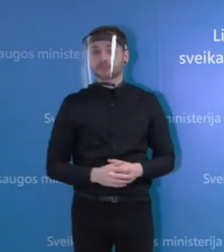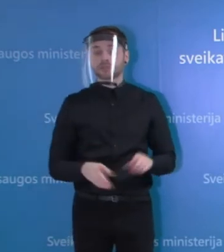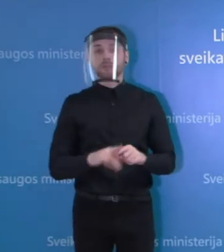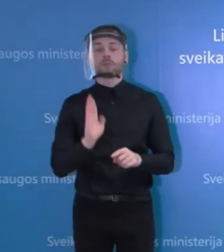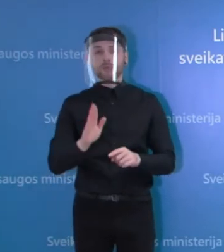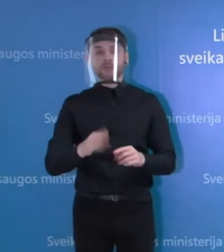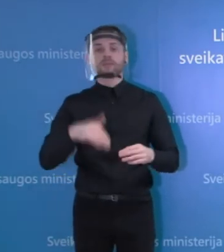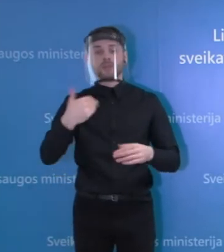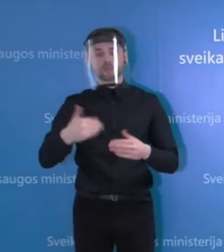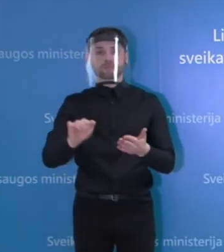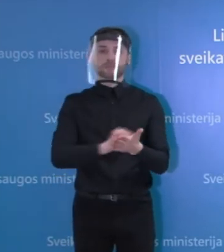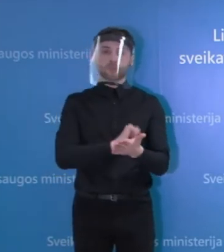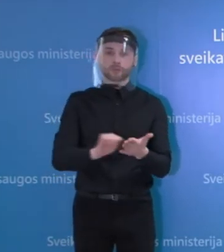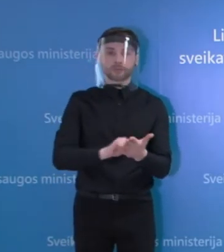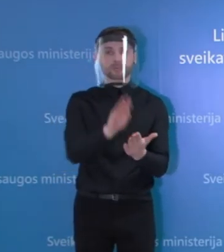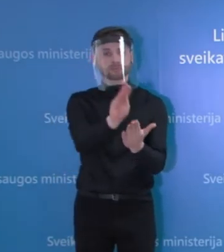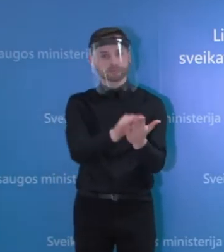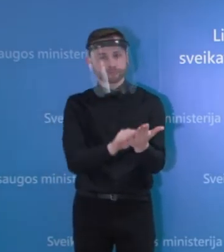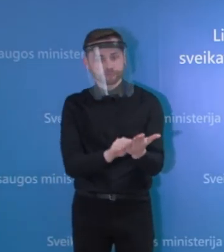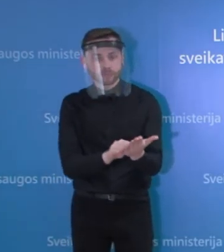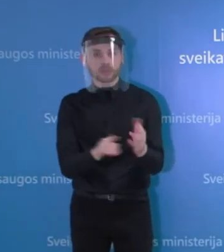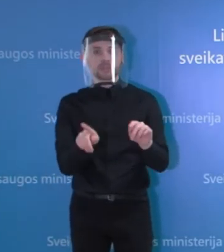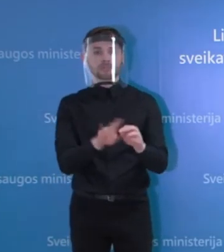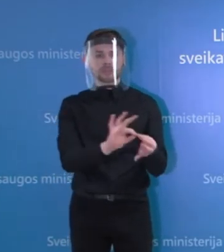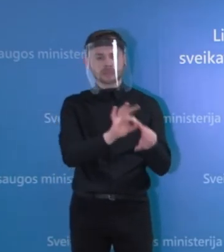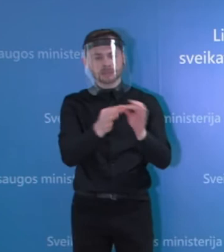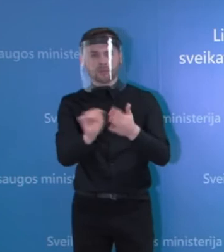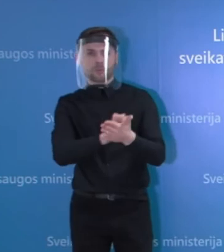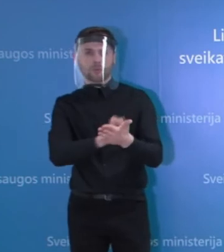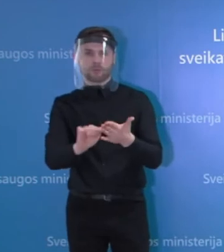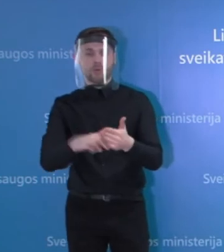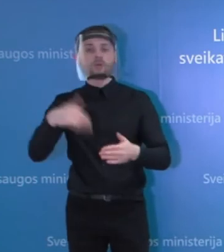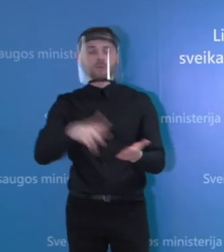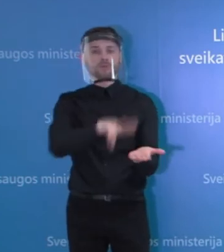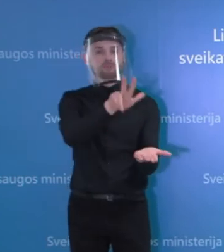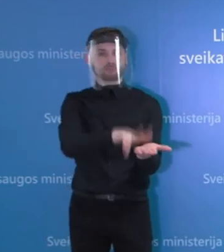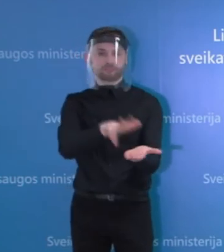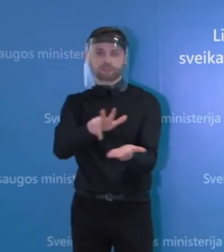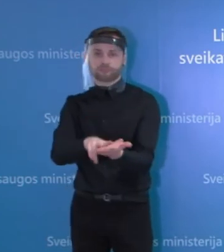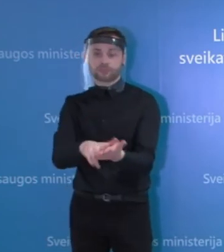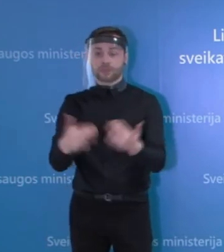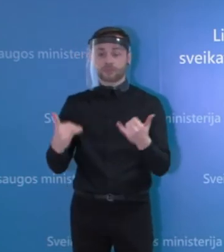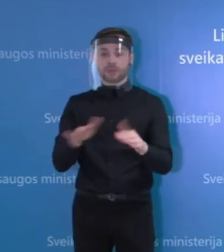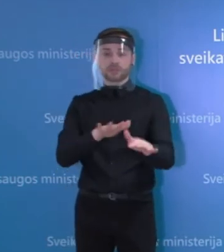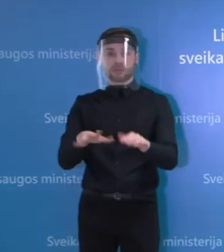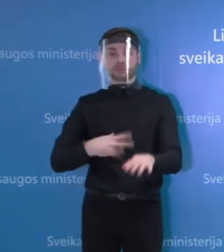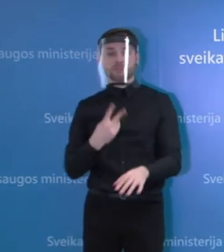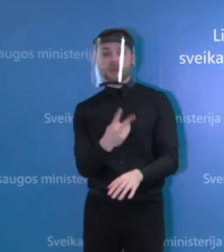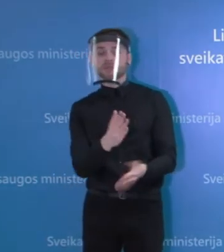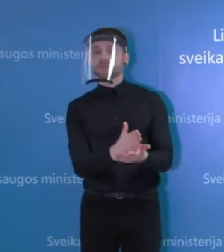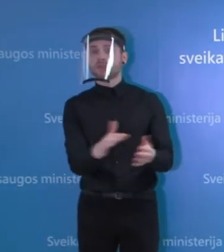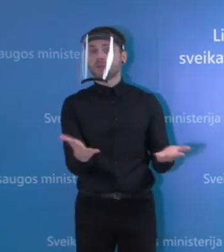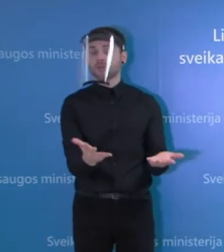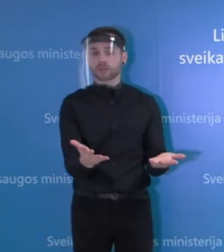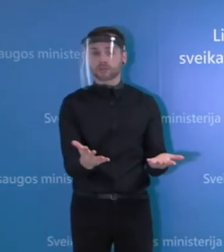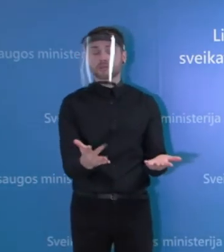dokumentai patikrinimo, detalus aktas ir tada ir bus priimti sprendimai. Iš to, ką dabar matom panašu, kad gali